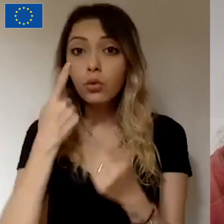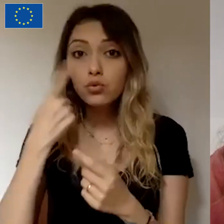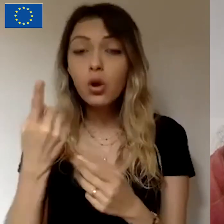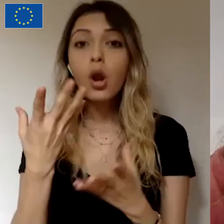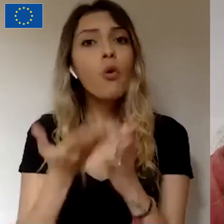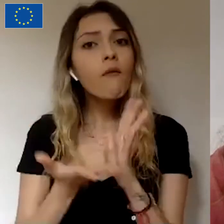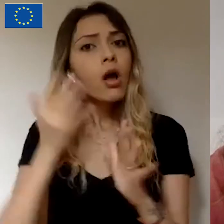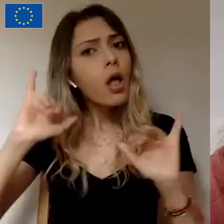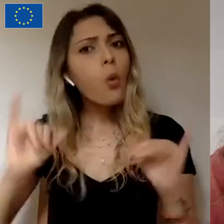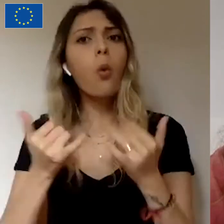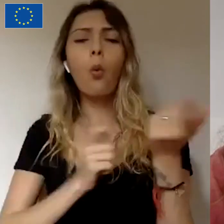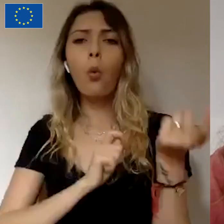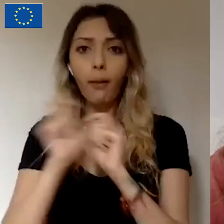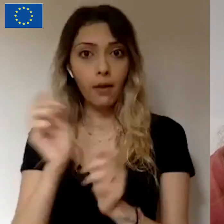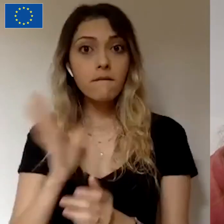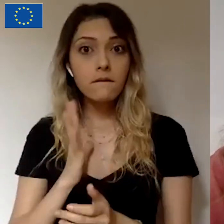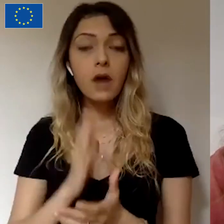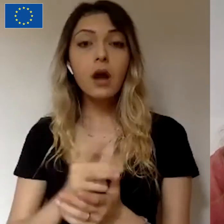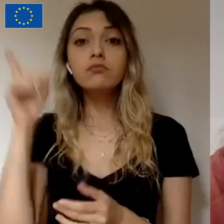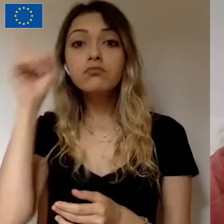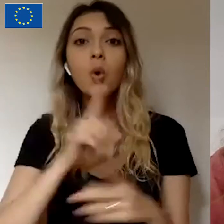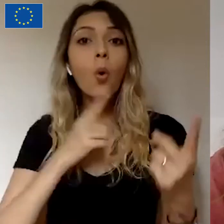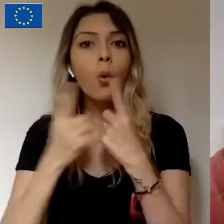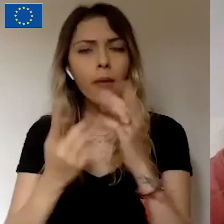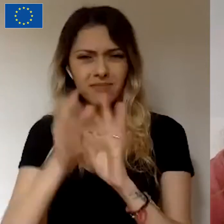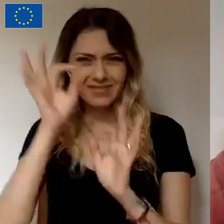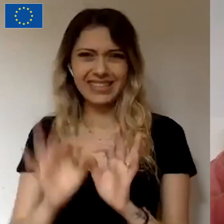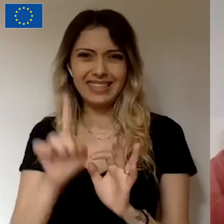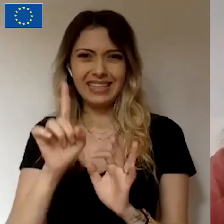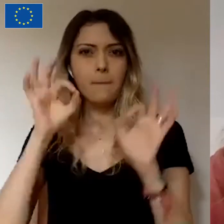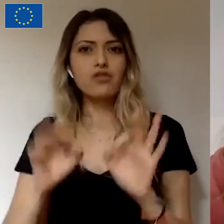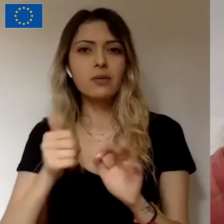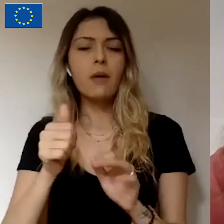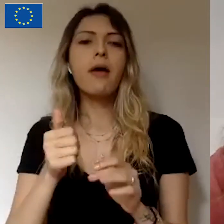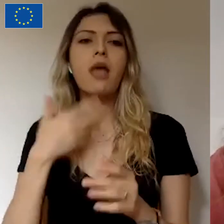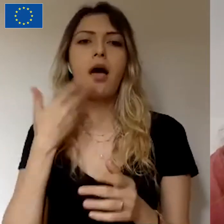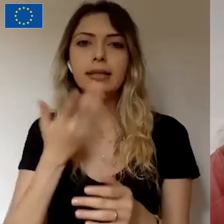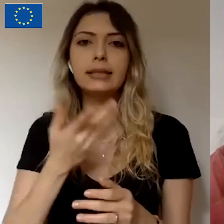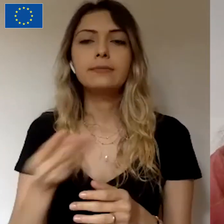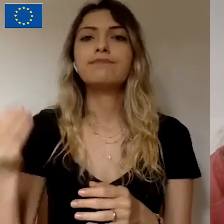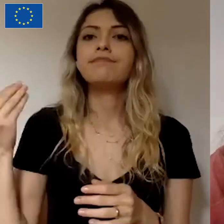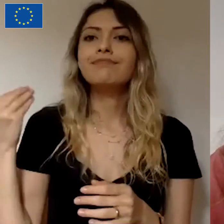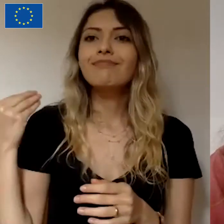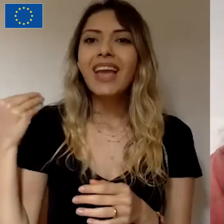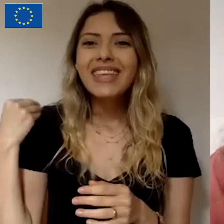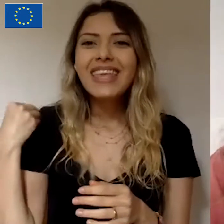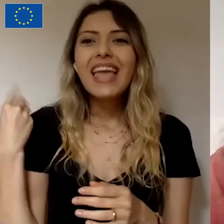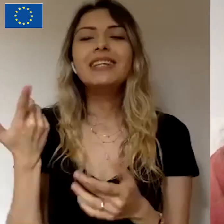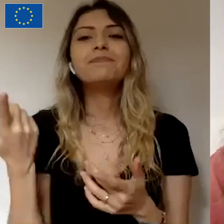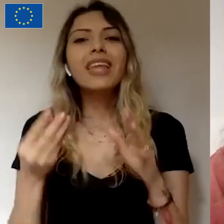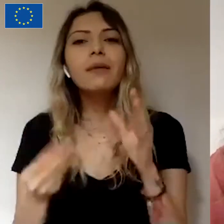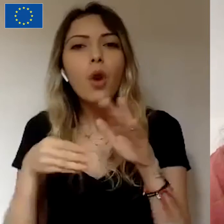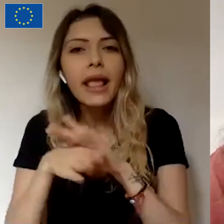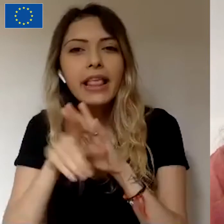kullanıldığımızı söyleyebilirim. Çünkü konuşmanın başında da bahsettiğim gibi yeni nesil girişimcilerden aslında